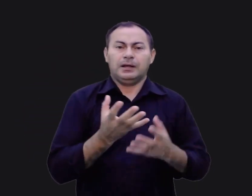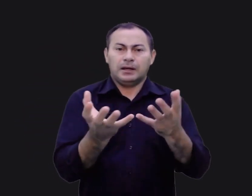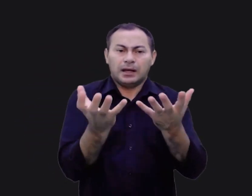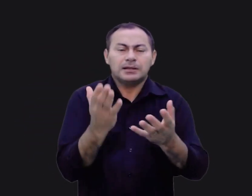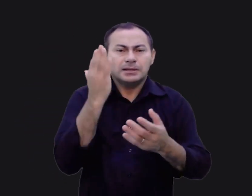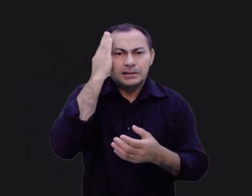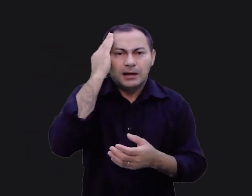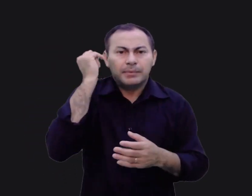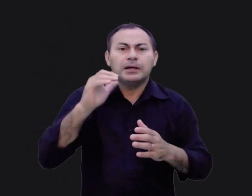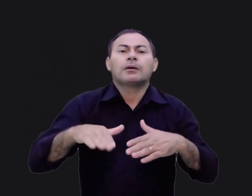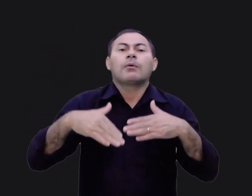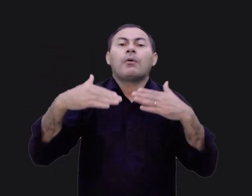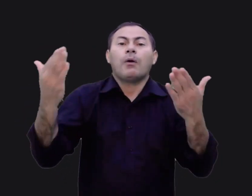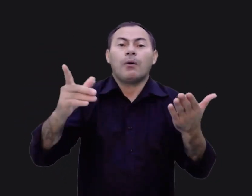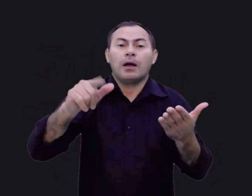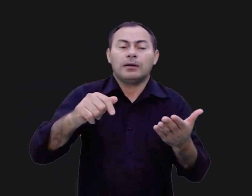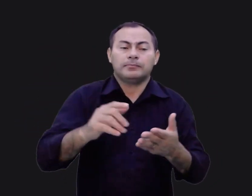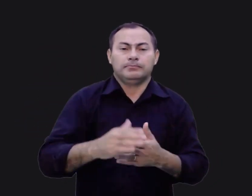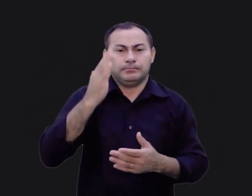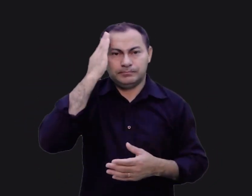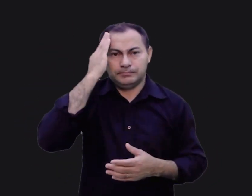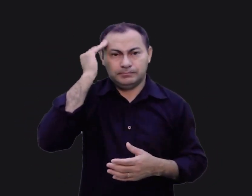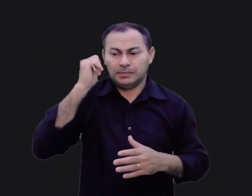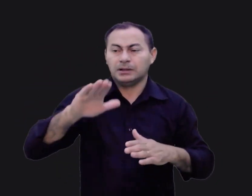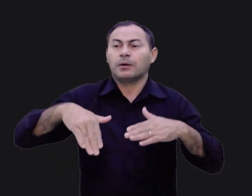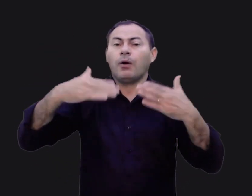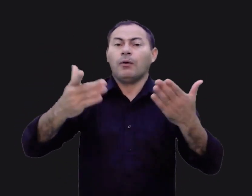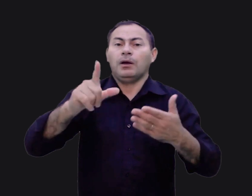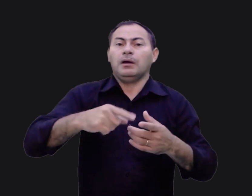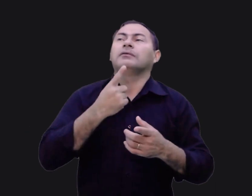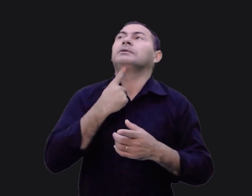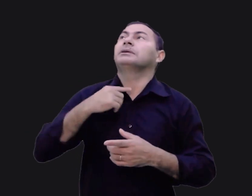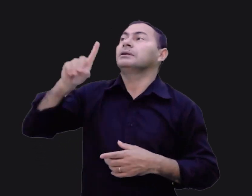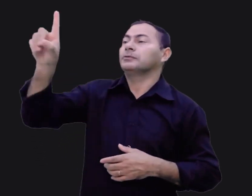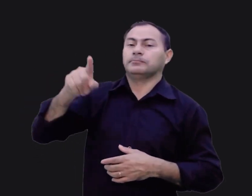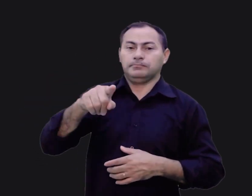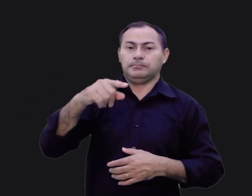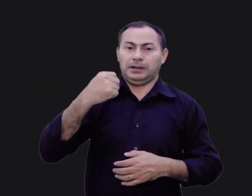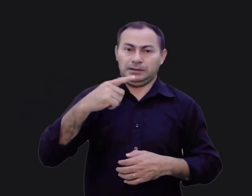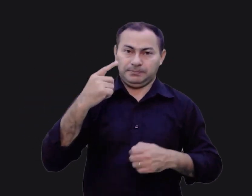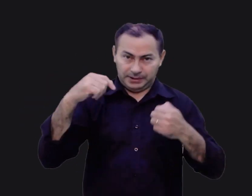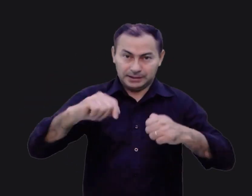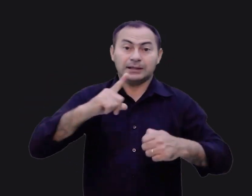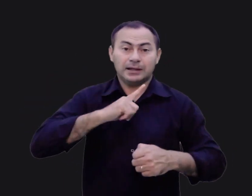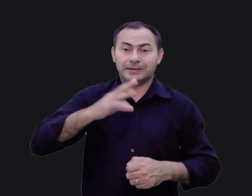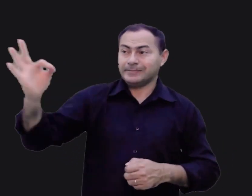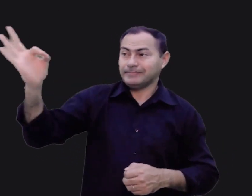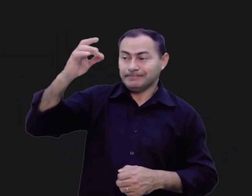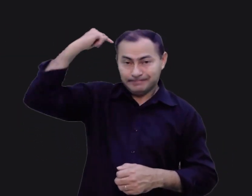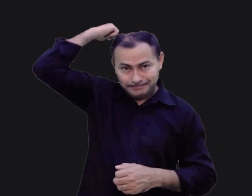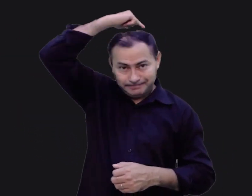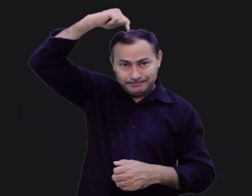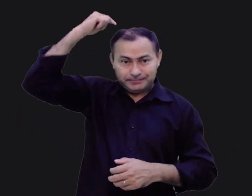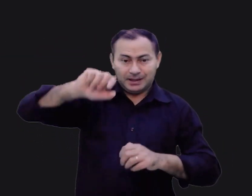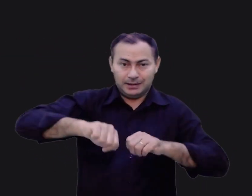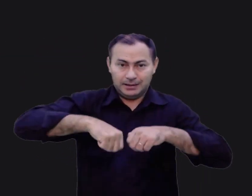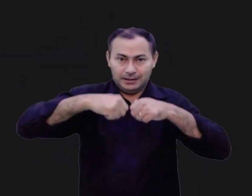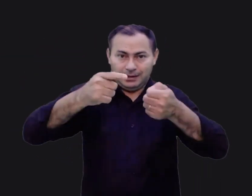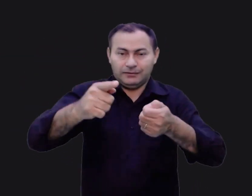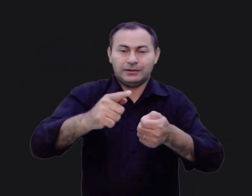elas querem descobrir qual é. Para saber qual é a vontade de Deus, você tem que ter o Espírito Santo para que Ele dê a você